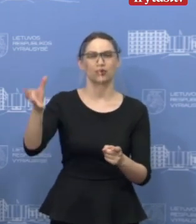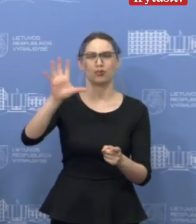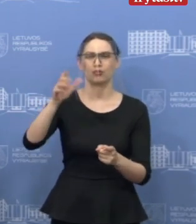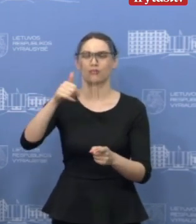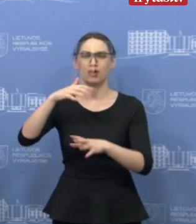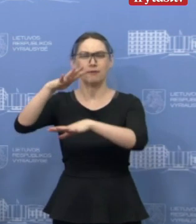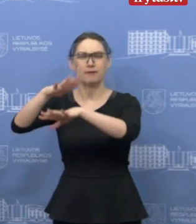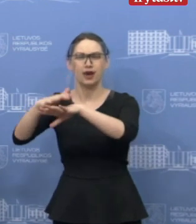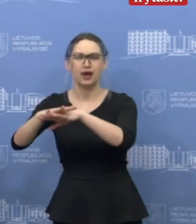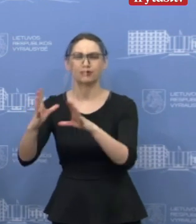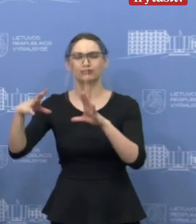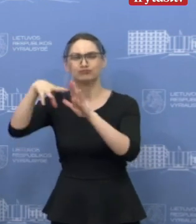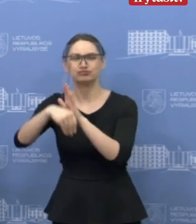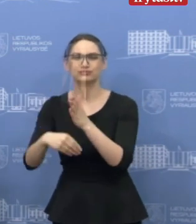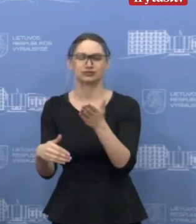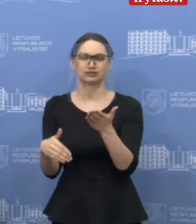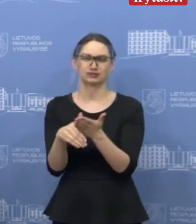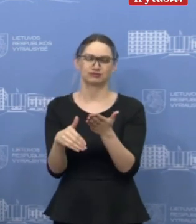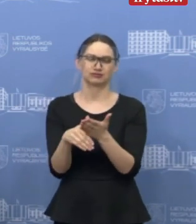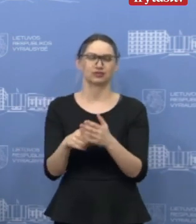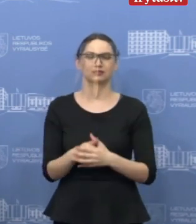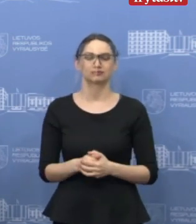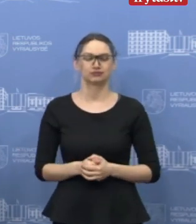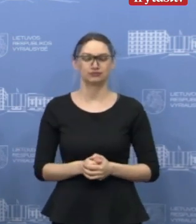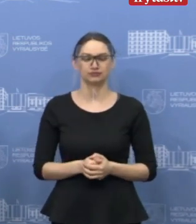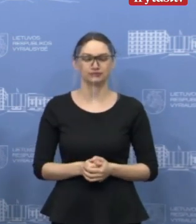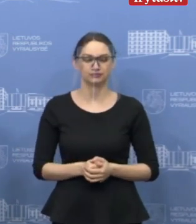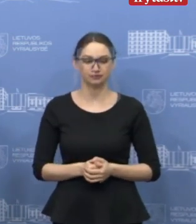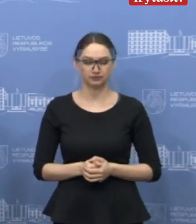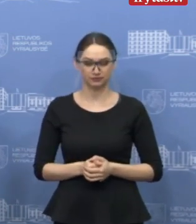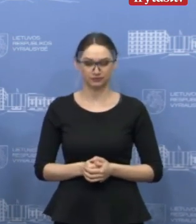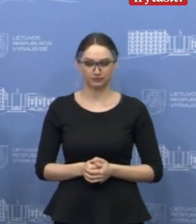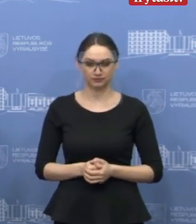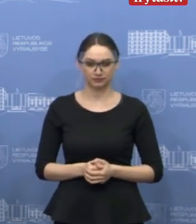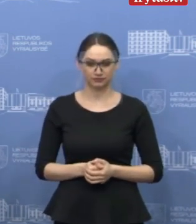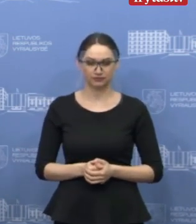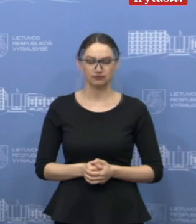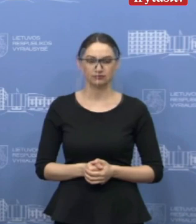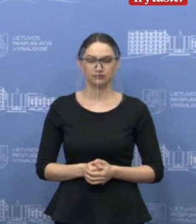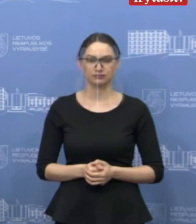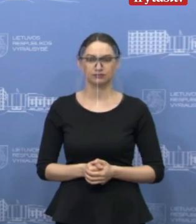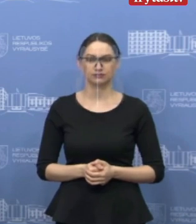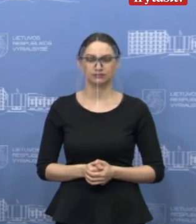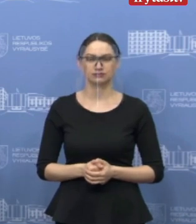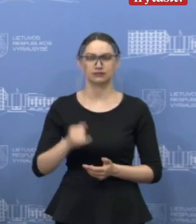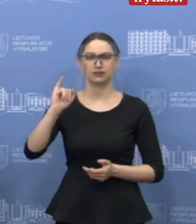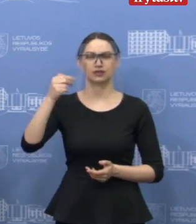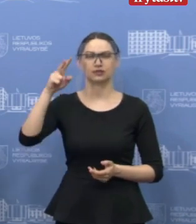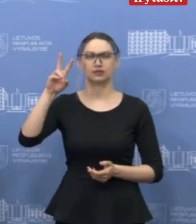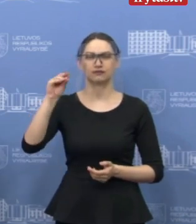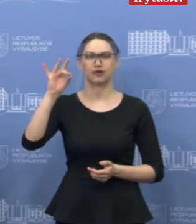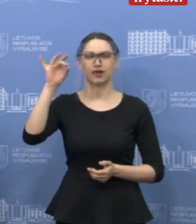Kalba apie bankus ir kitas alternatyves finansavimo priemonės. Visas Invegos